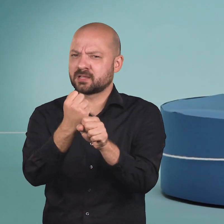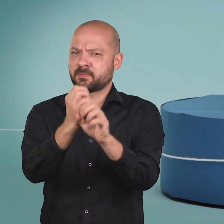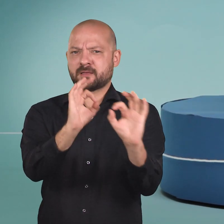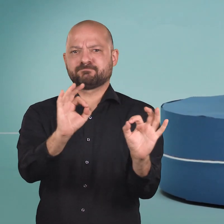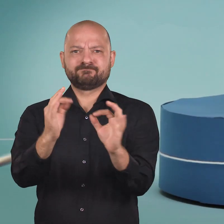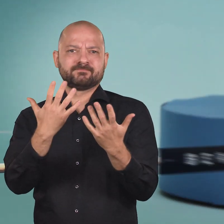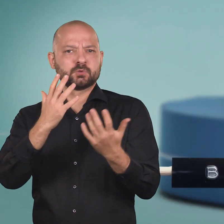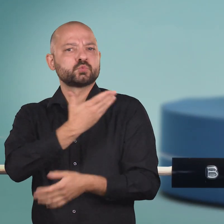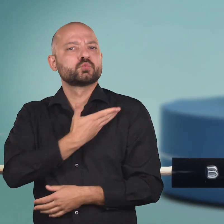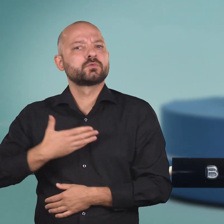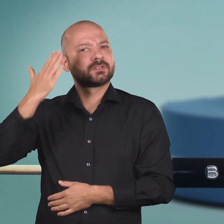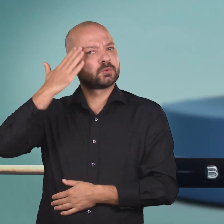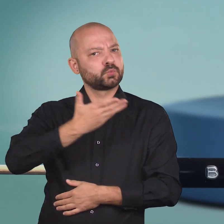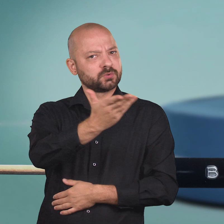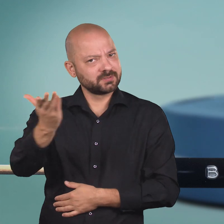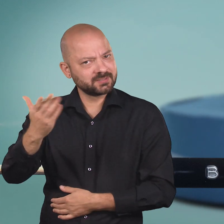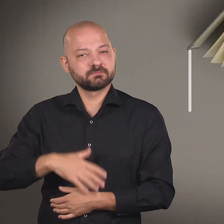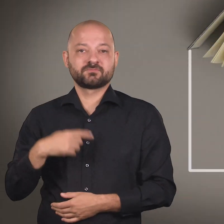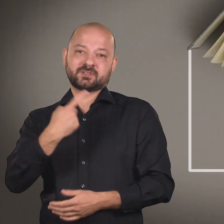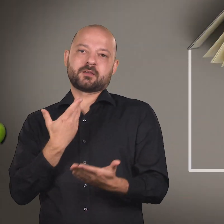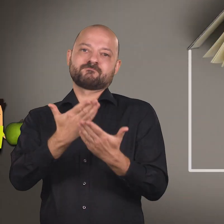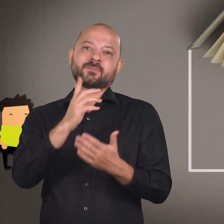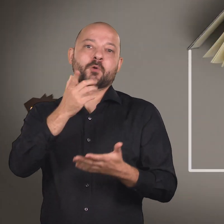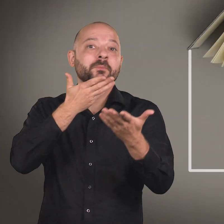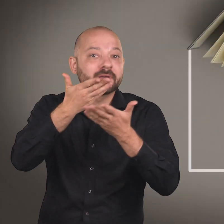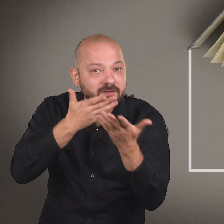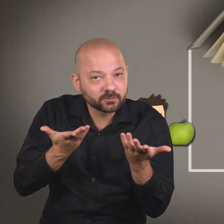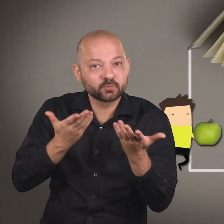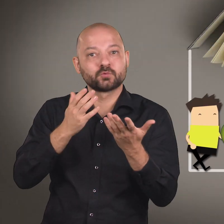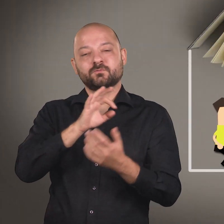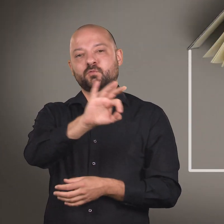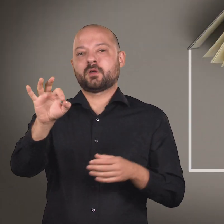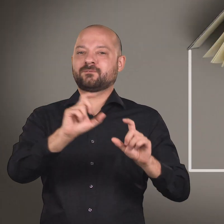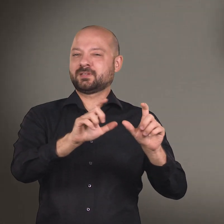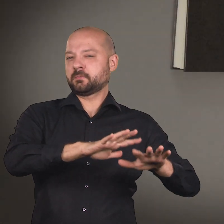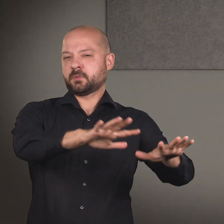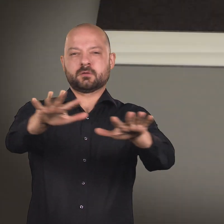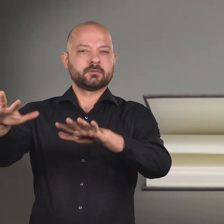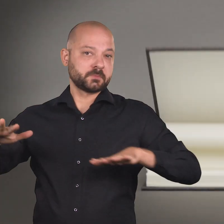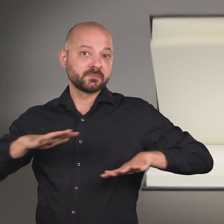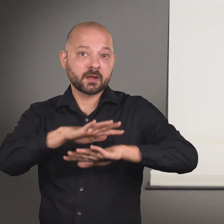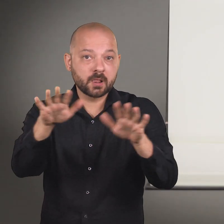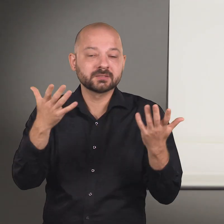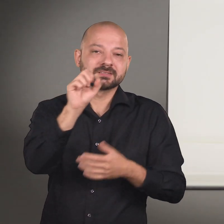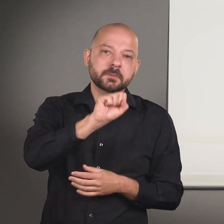sind Beratung. Wir bieten für alle Handwerksbetriebe Seminare und kostenfreie und neutrale Beratungen. Zu rechtlichen,